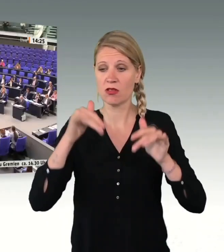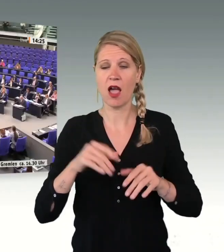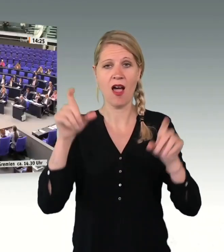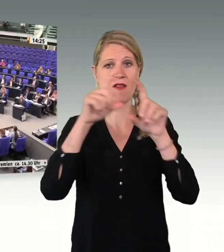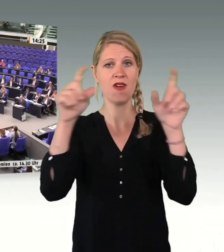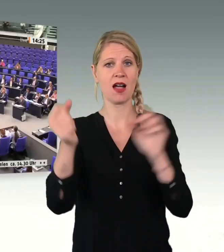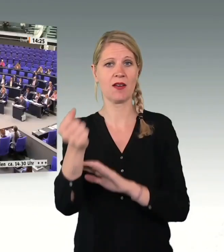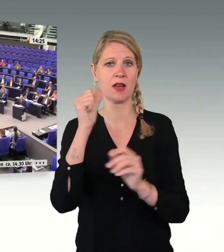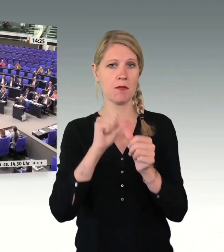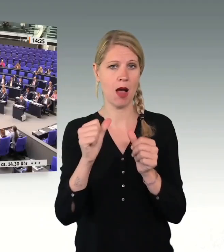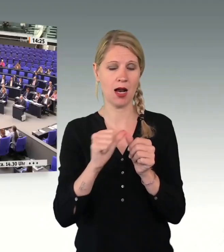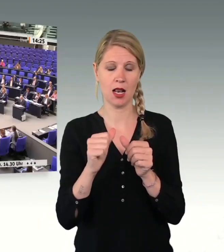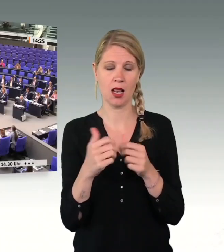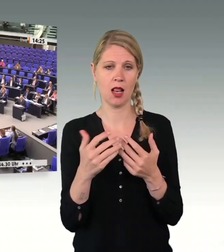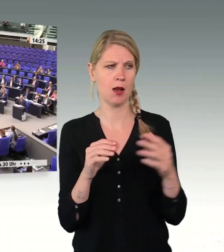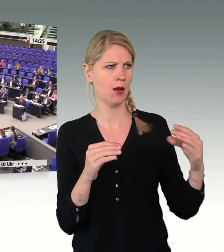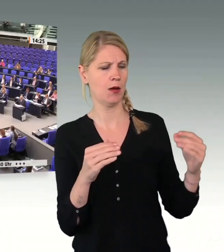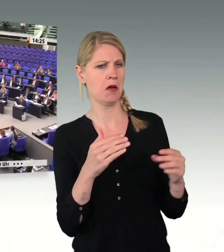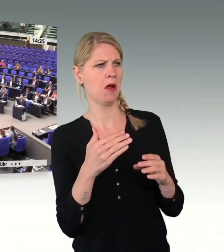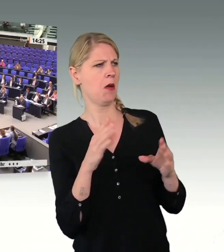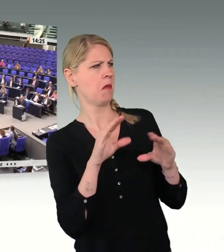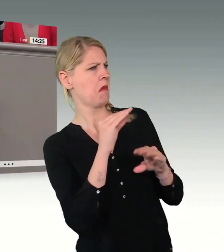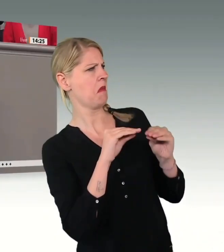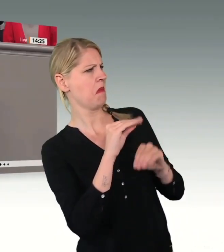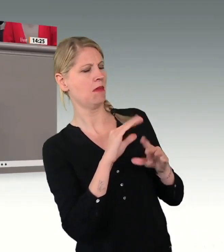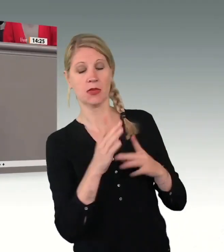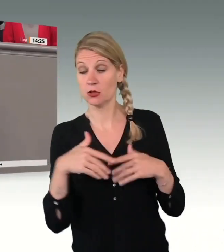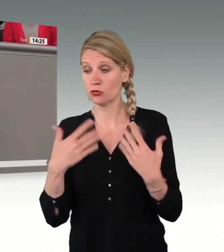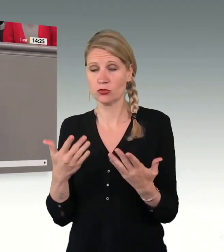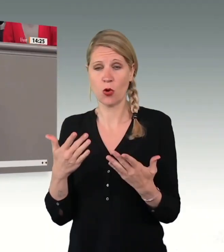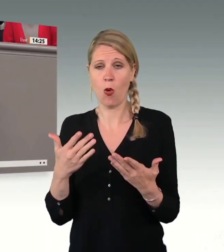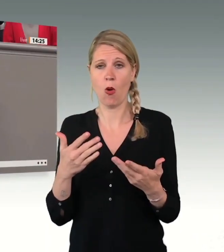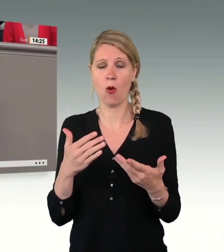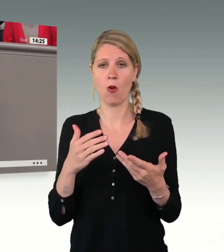Es steht so im Koalitionsvertrag. Aber wir können sonst noch mal mit Stefan Thomae sprechen.